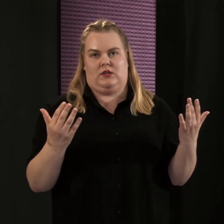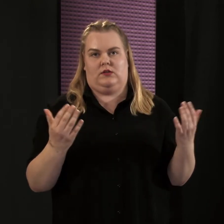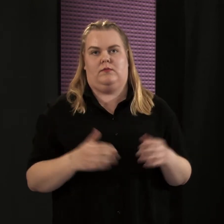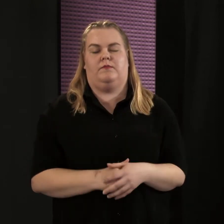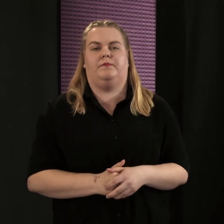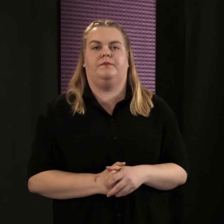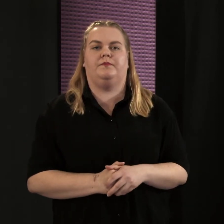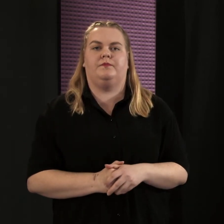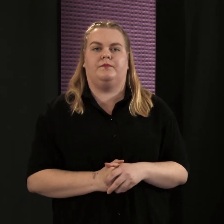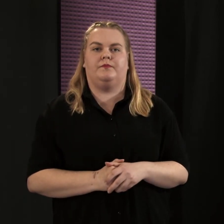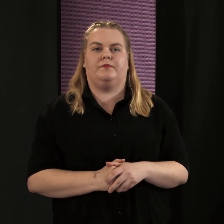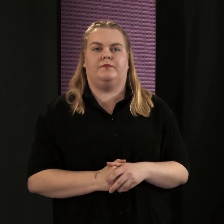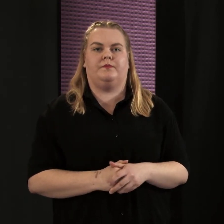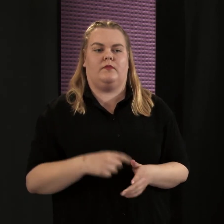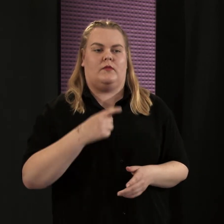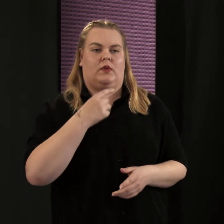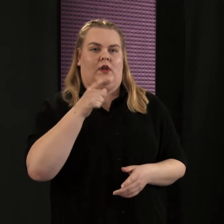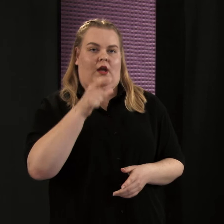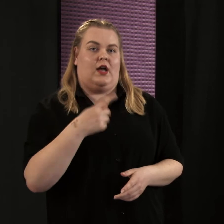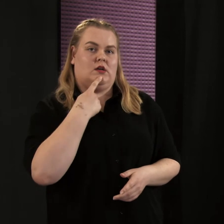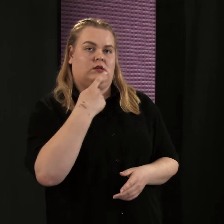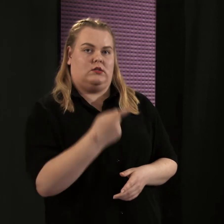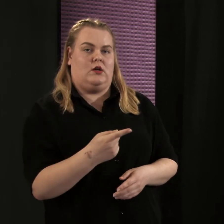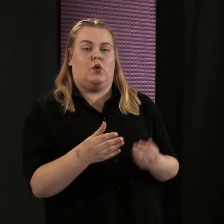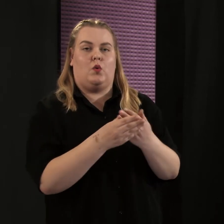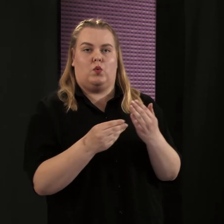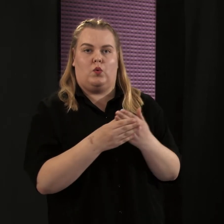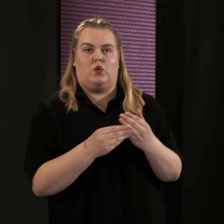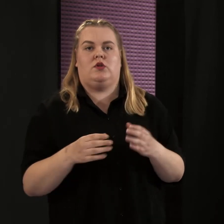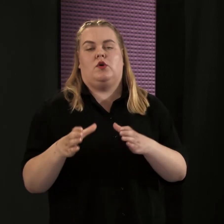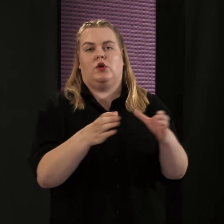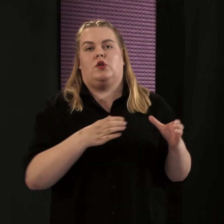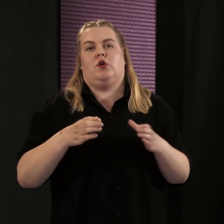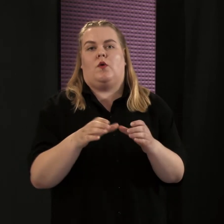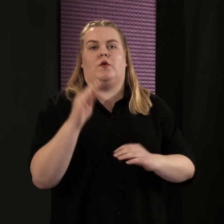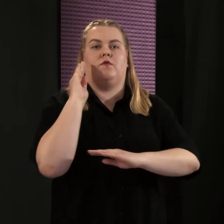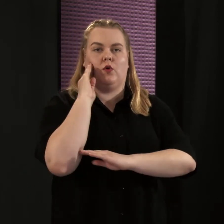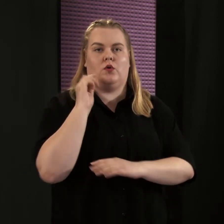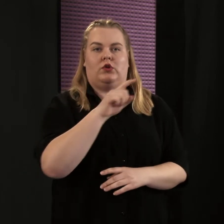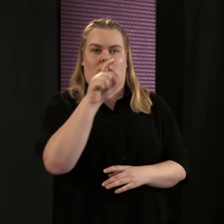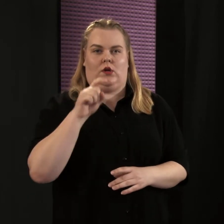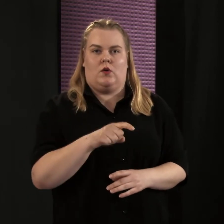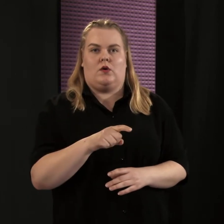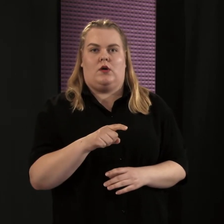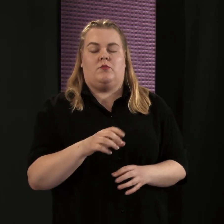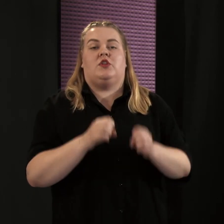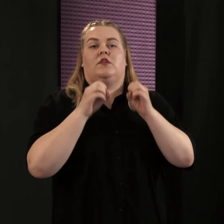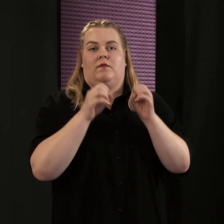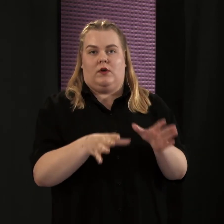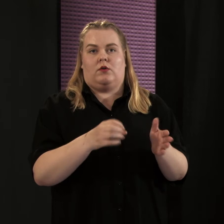Hänen mukaansa uutisointi hoivakotien ongelmista on vaikuttanut siten, että